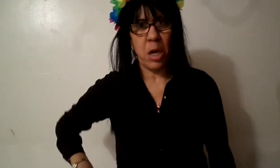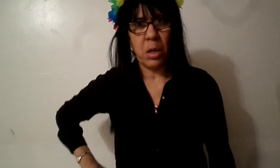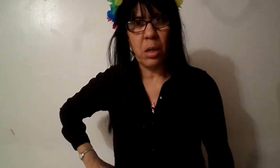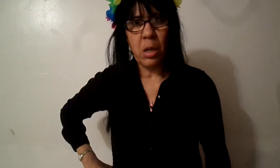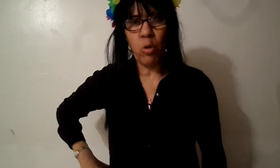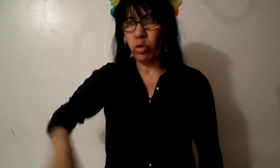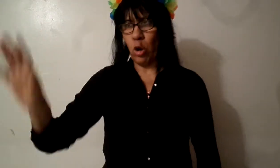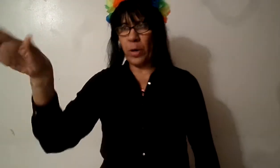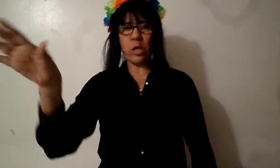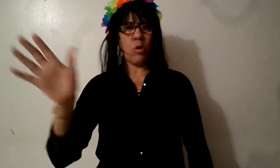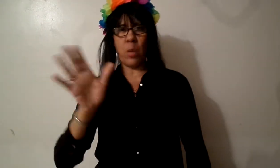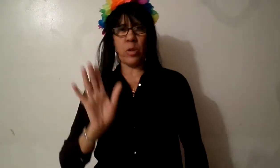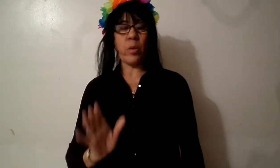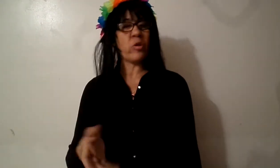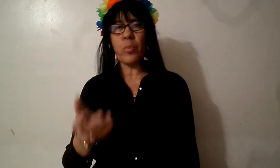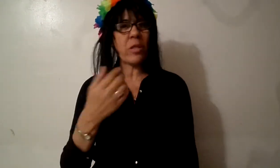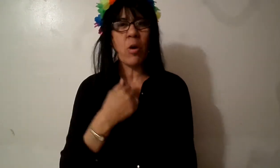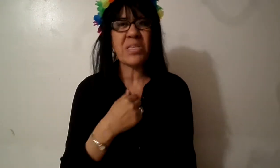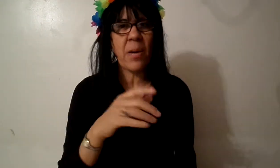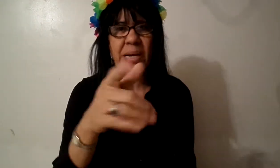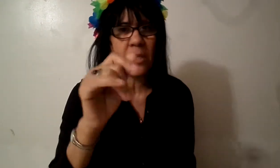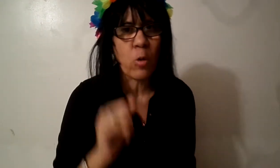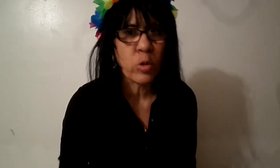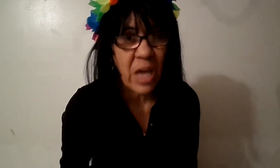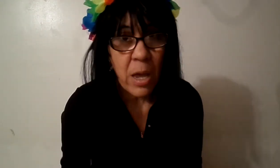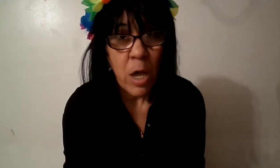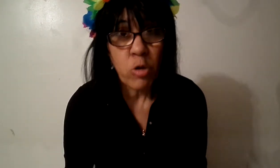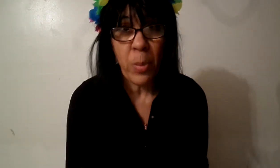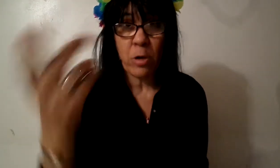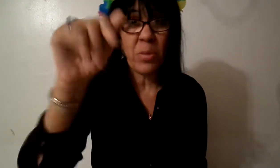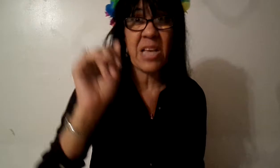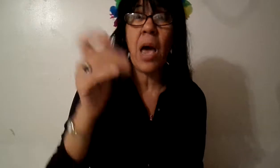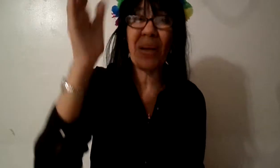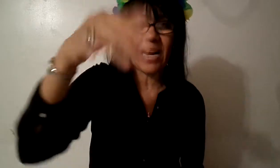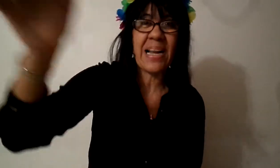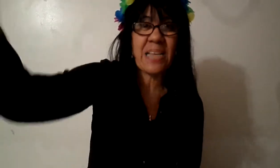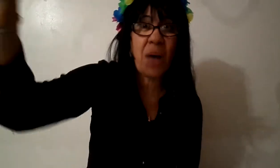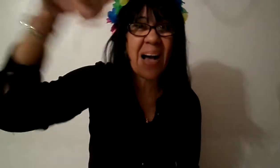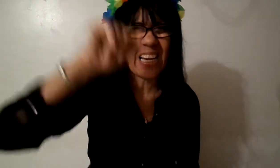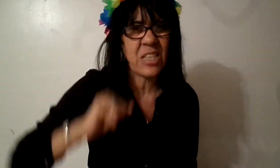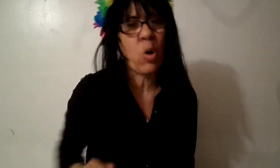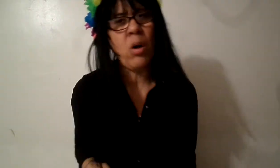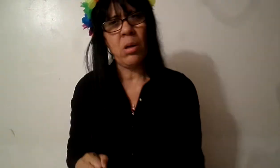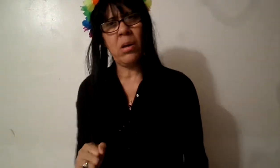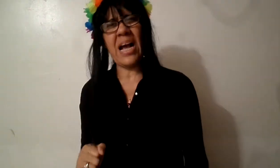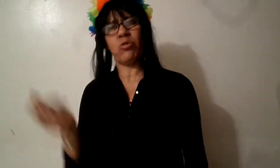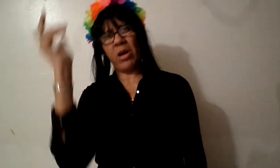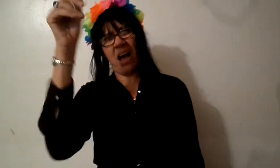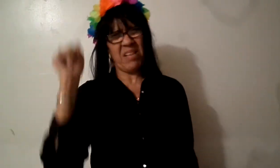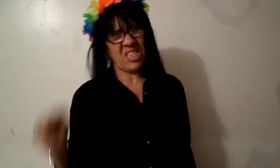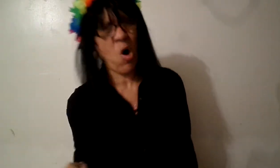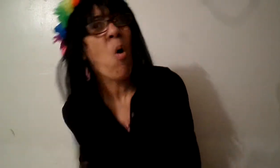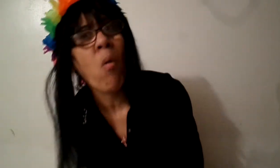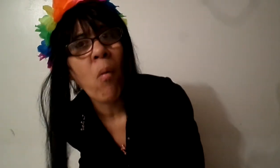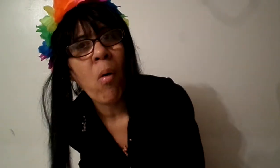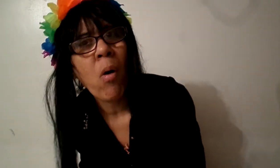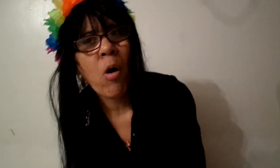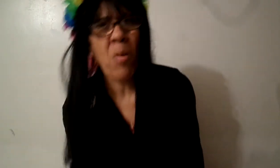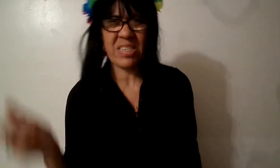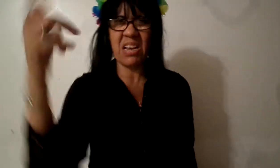usted lo predico yo no predico mensajes para que te guste yo predico mensajes para traer las almas a Cristo canto de cabezo como hacía el